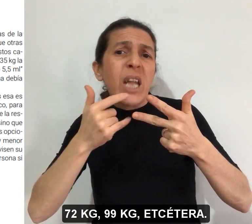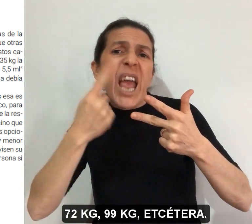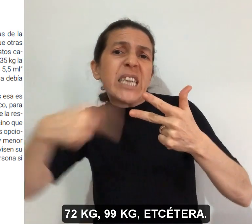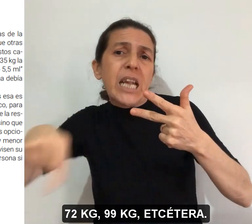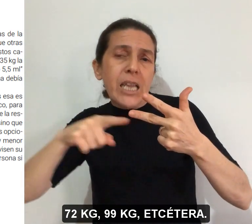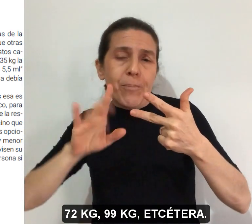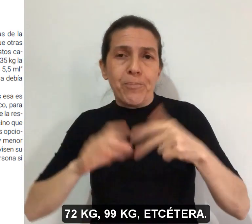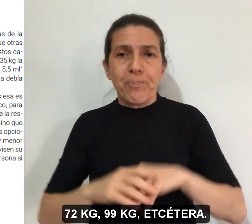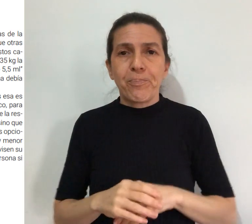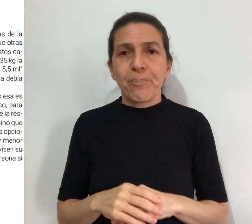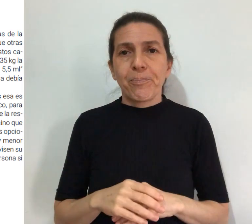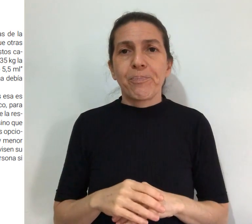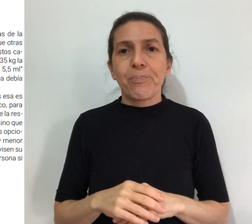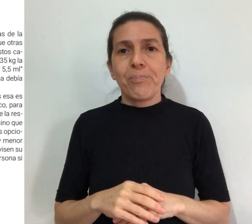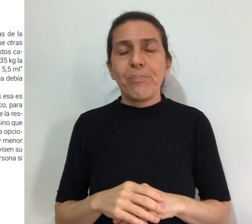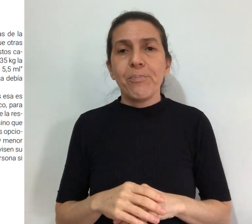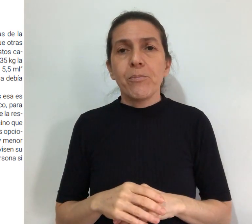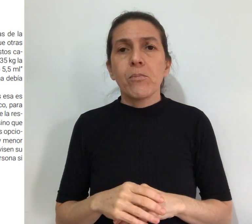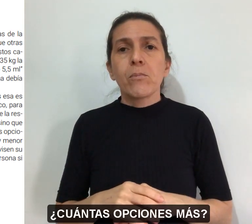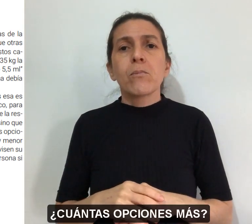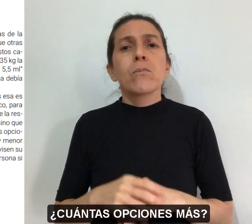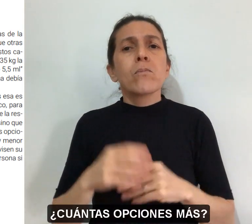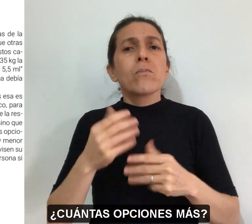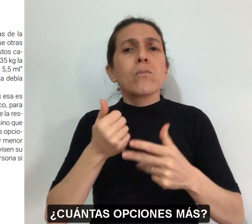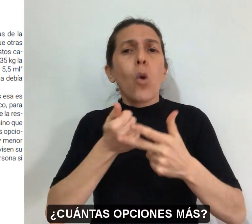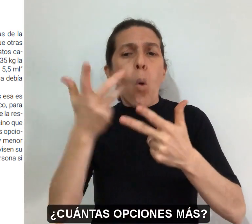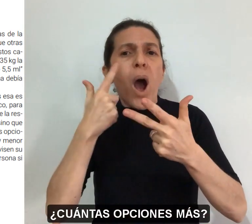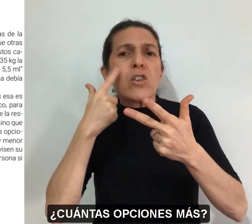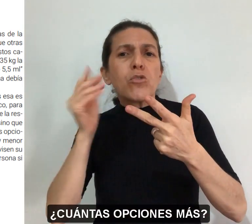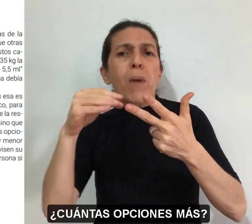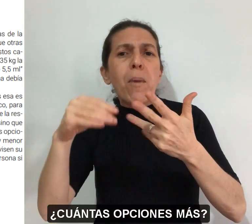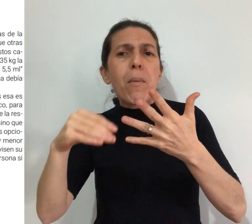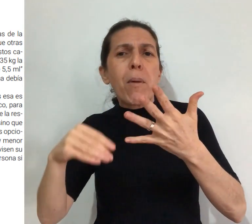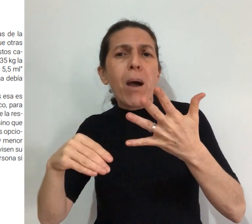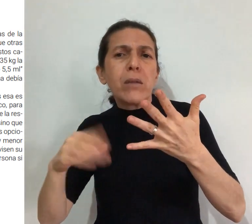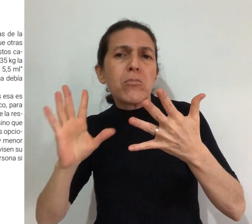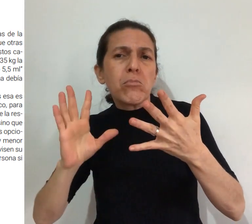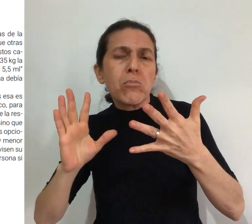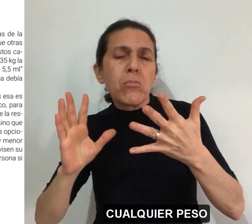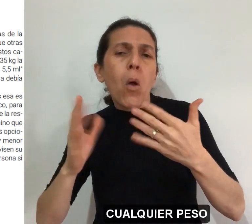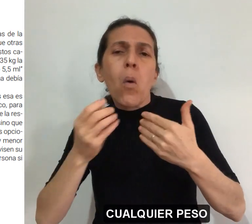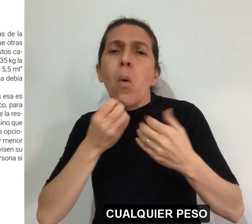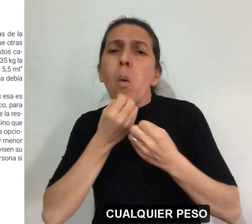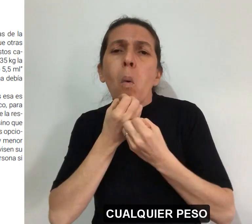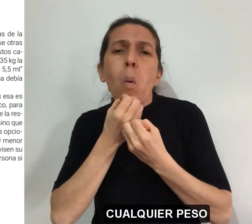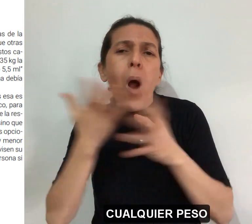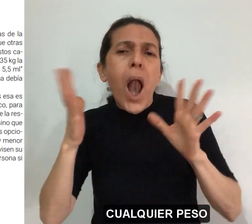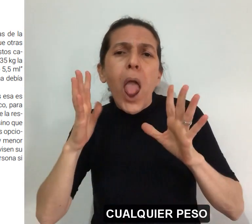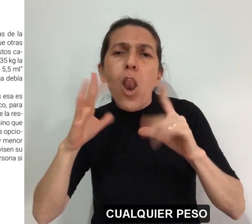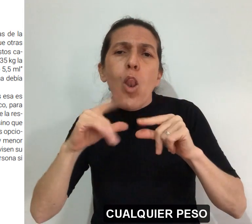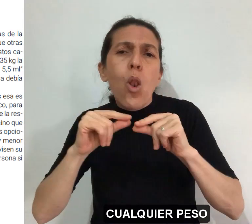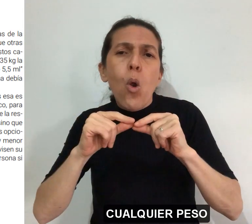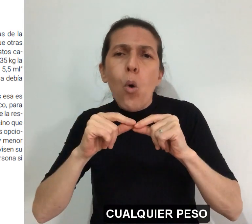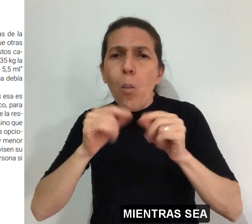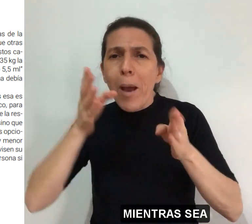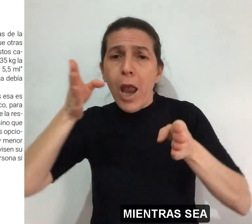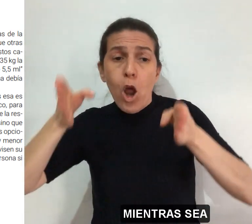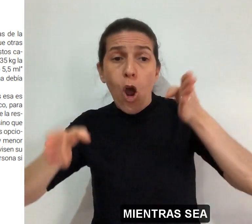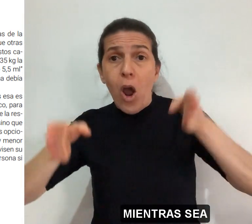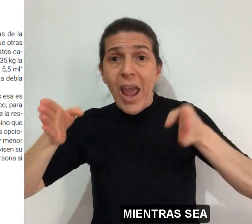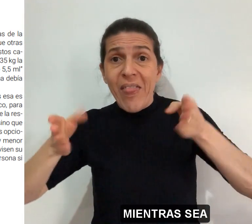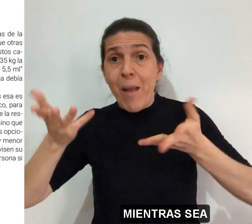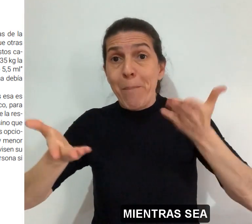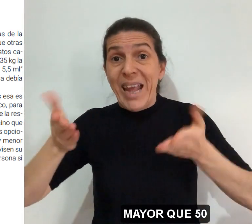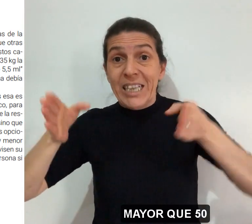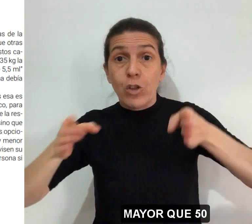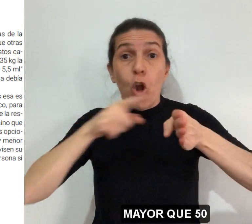etcétera ¿Cuántas opciones más? Cualquier peso mientras